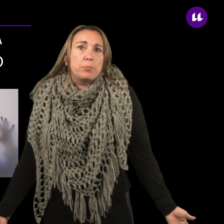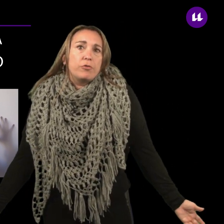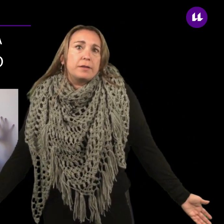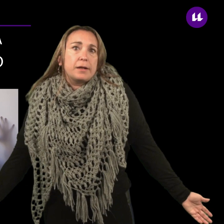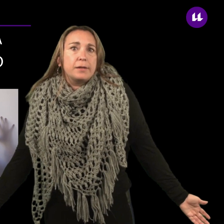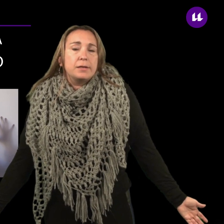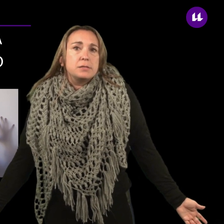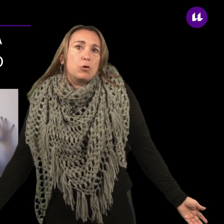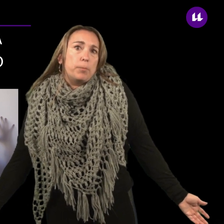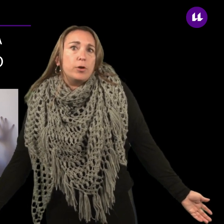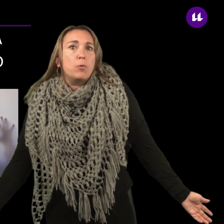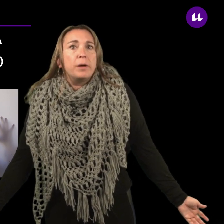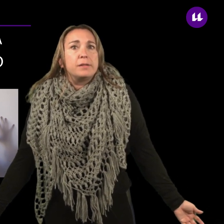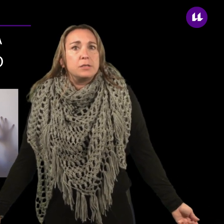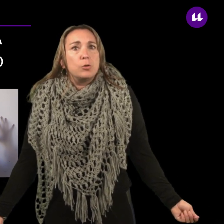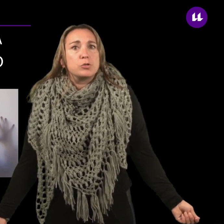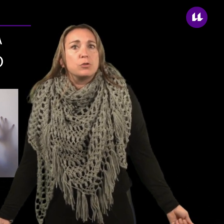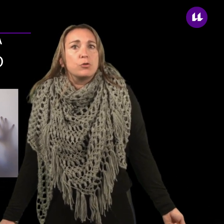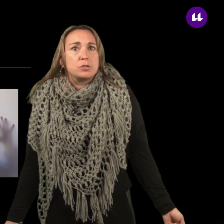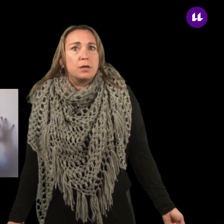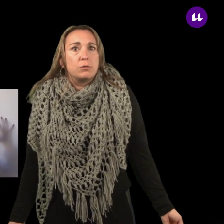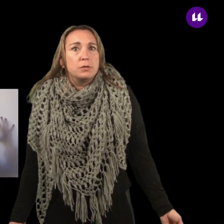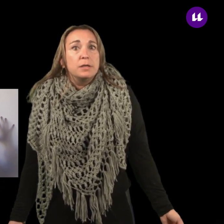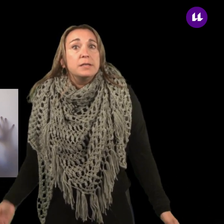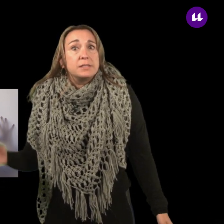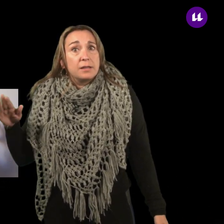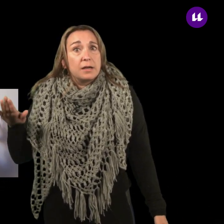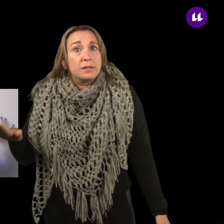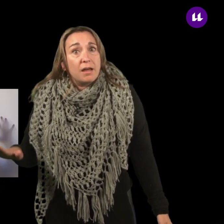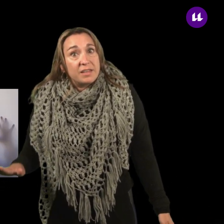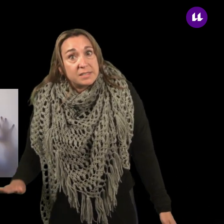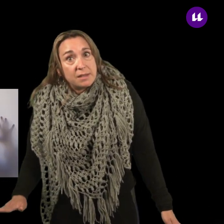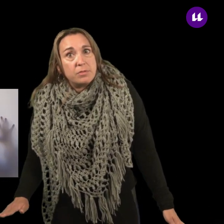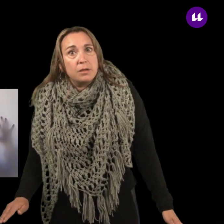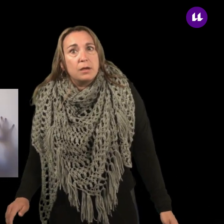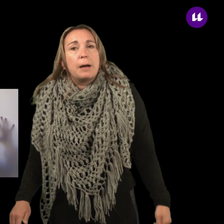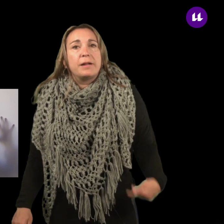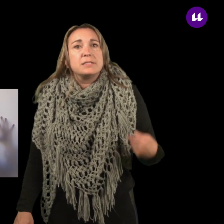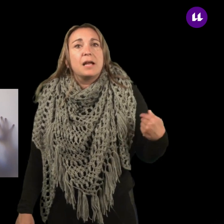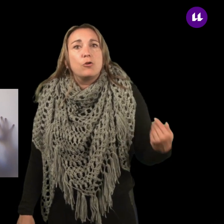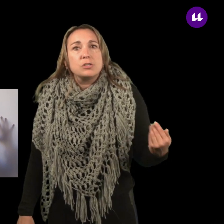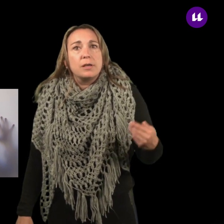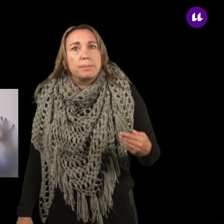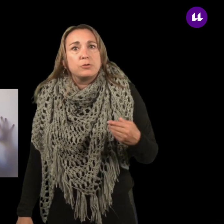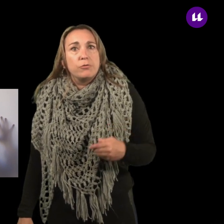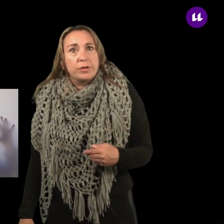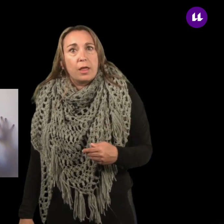atmósfera terrestre se compone de un 25% de oxígeno. Si esta cantidad desciende, aparece la anoxia del espacio confinado,